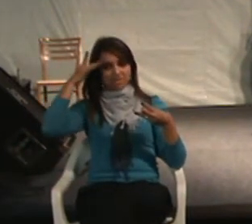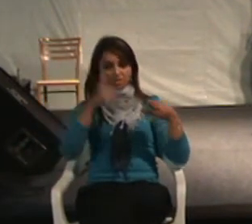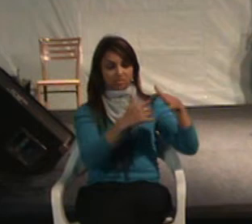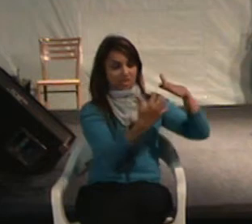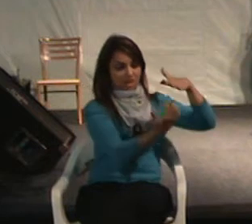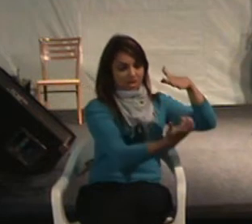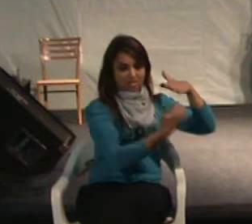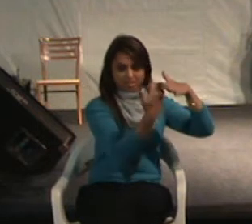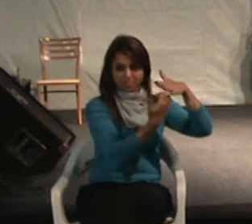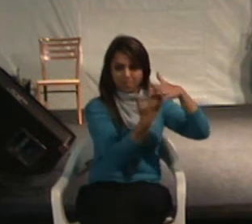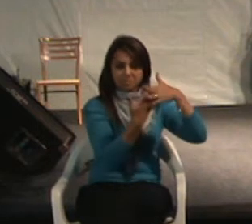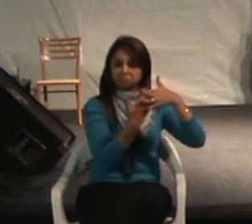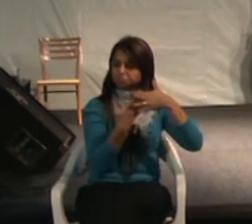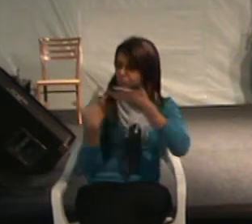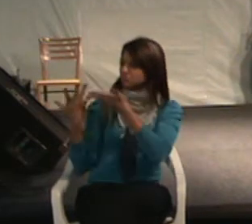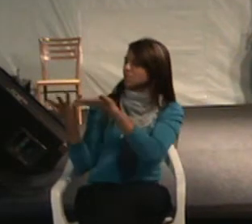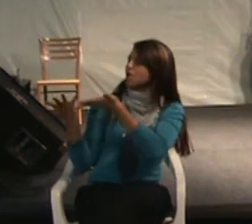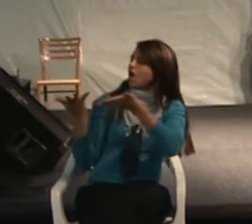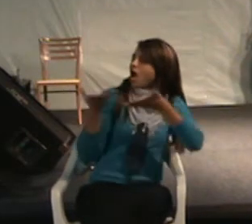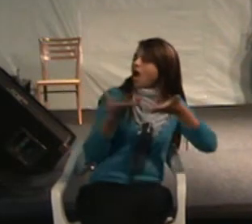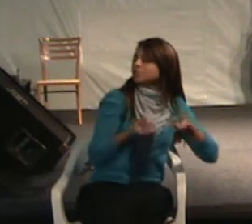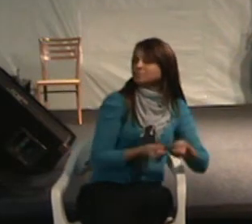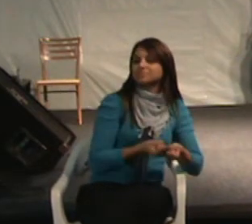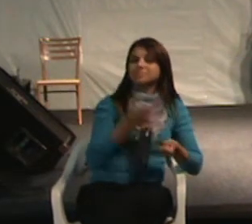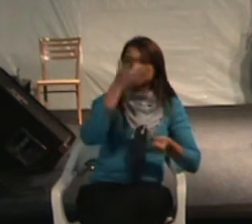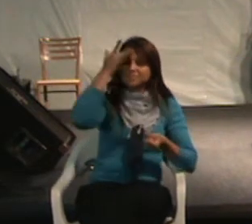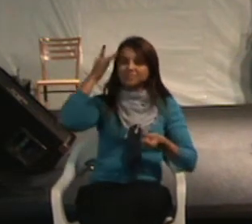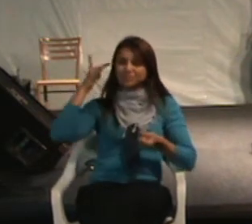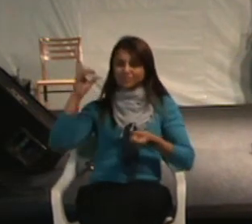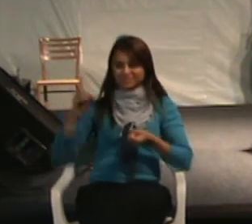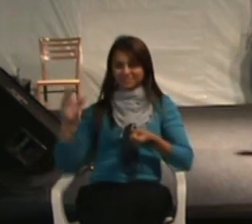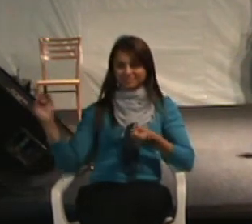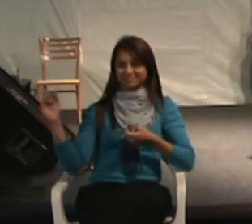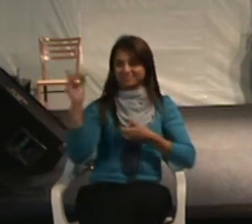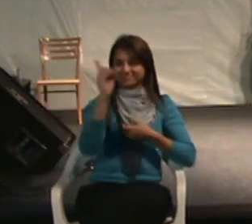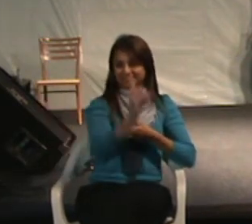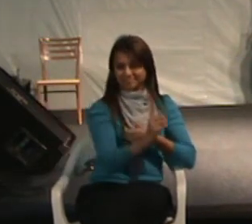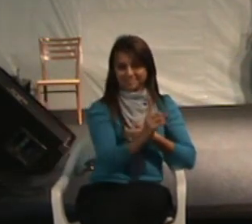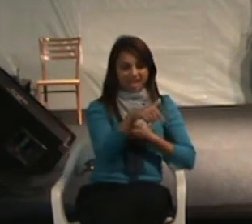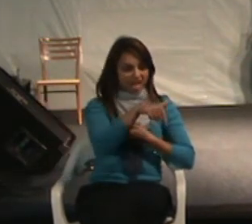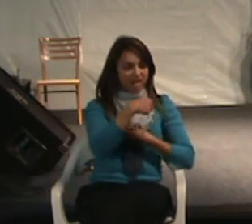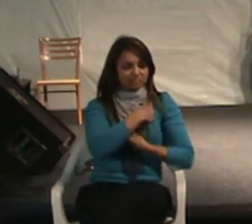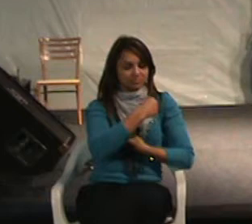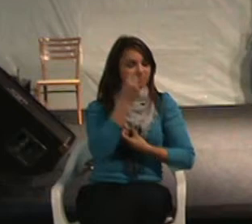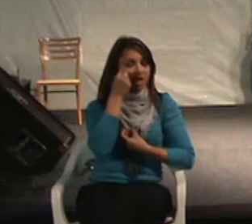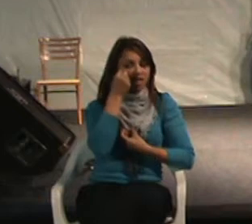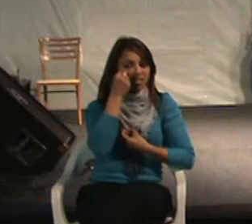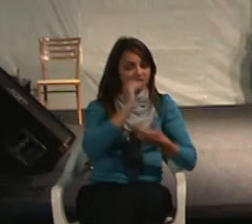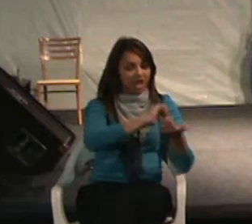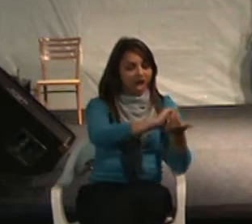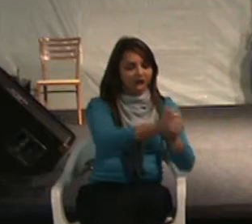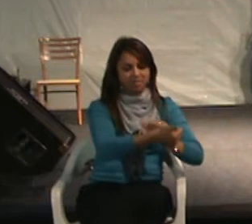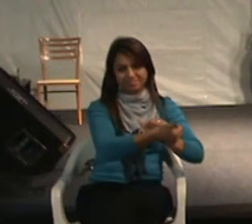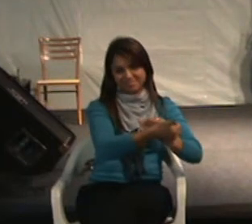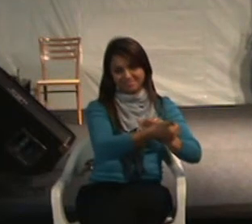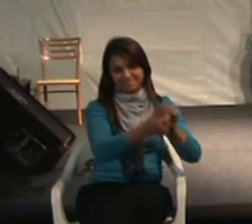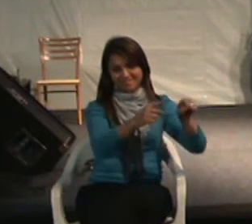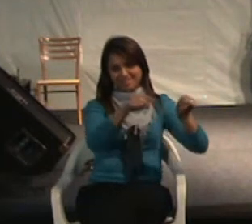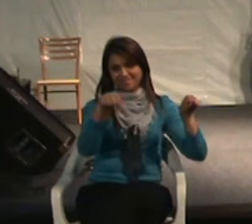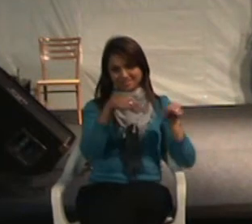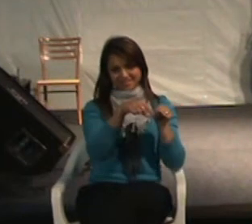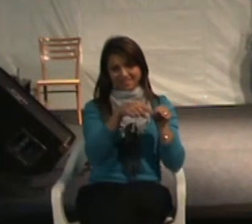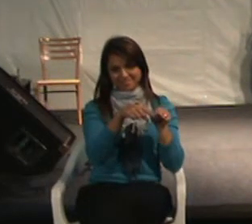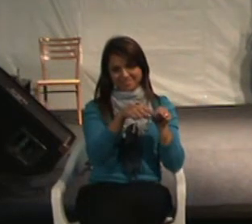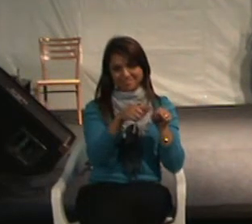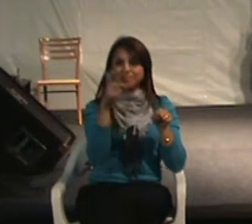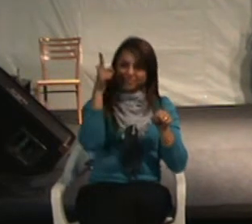empresas recebem as pessoas com deficiência e procuram adequar o ambiente para